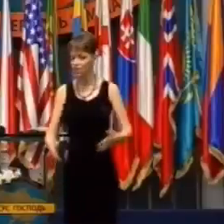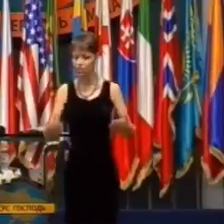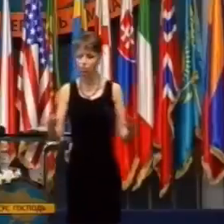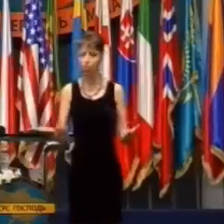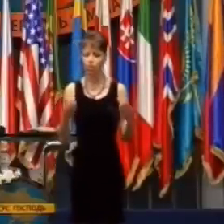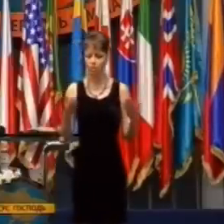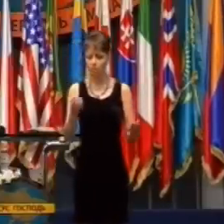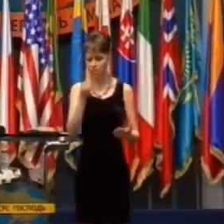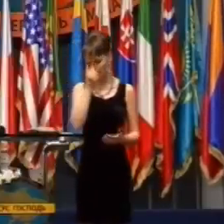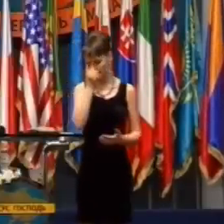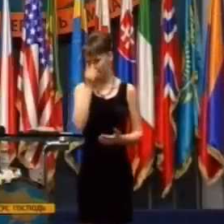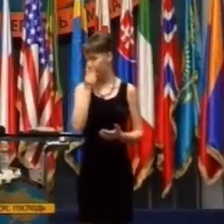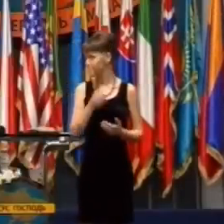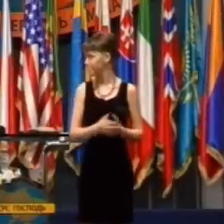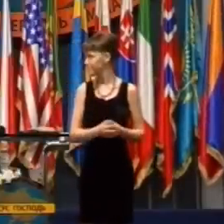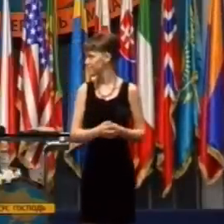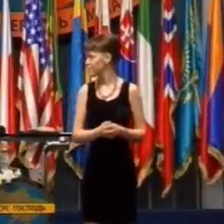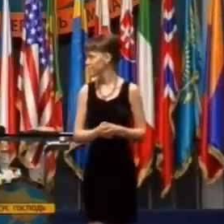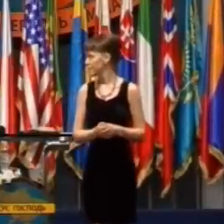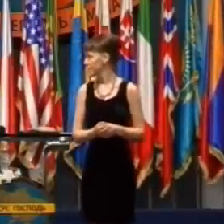Musíte si uvedomiť toto.